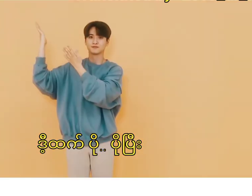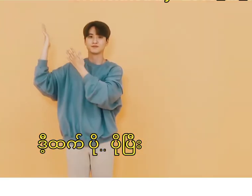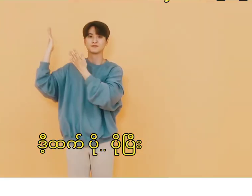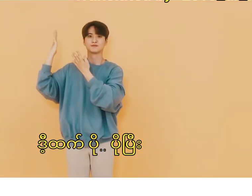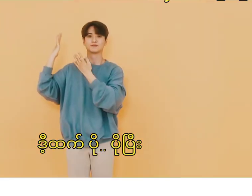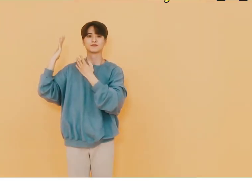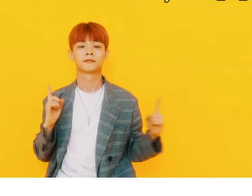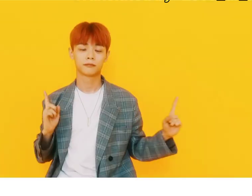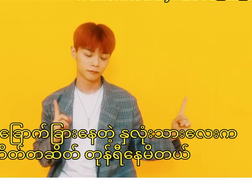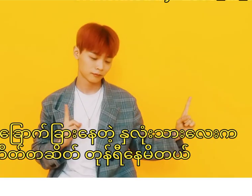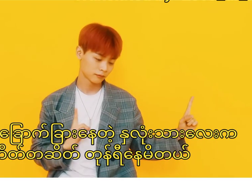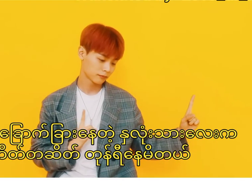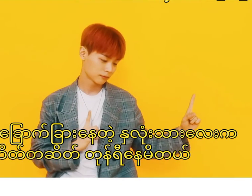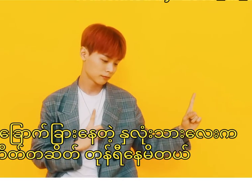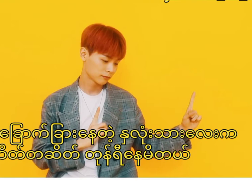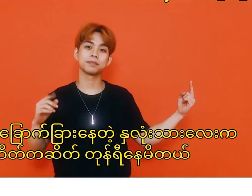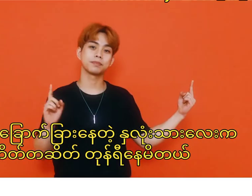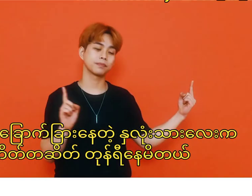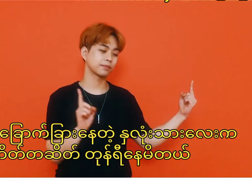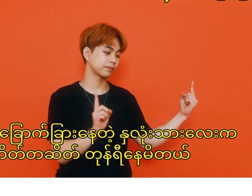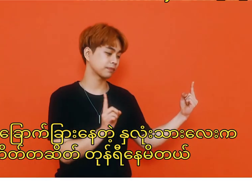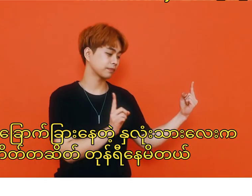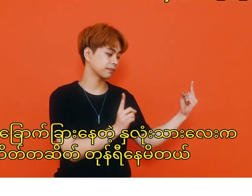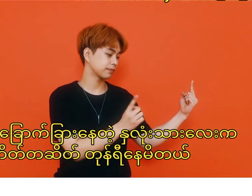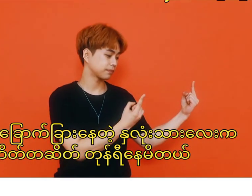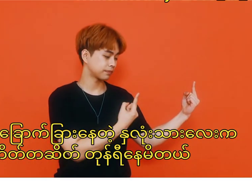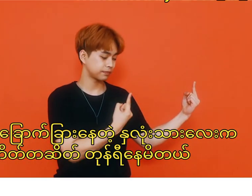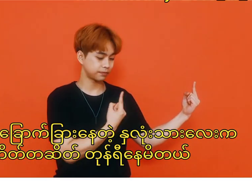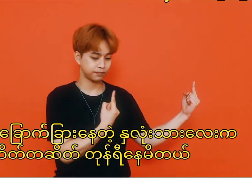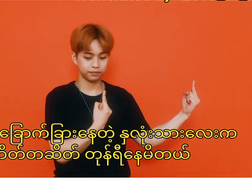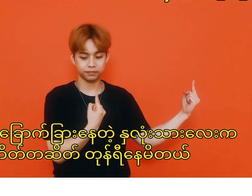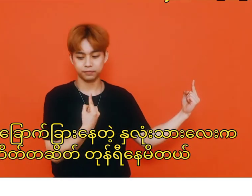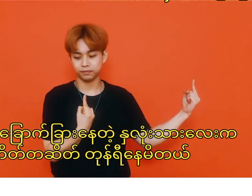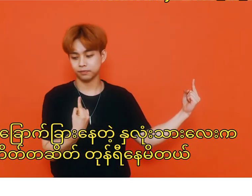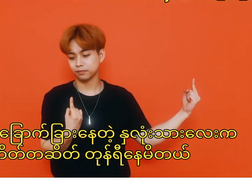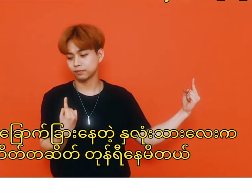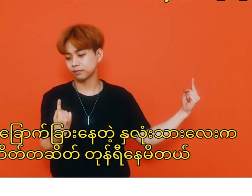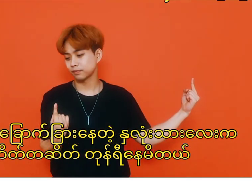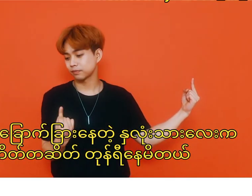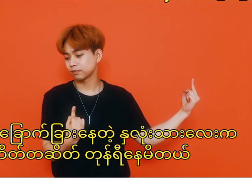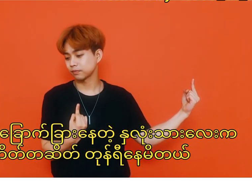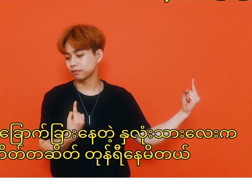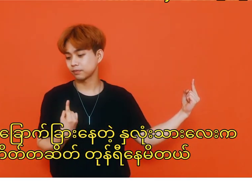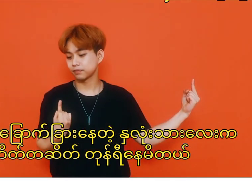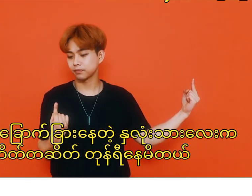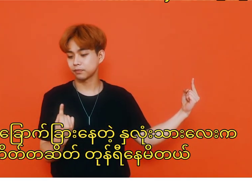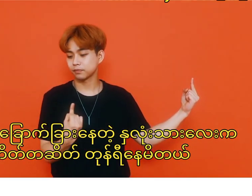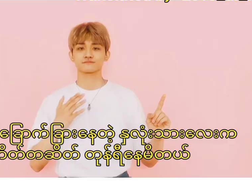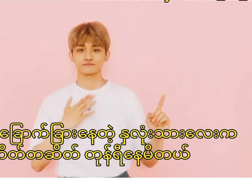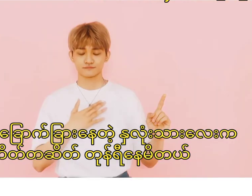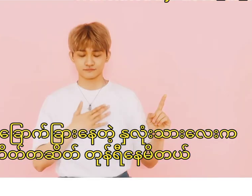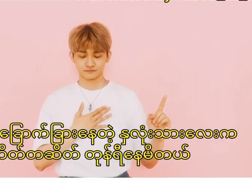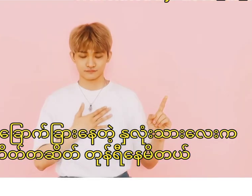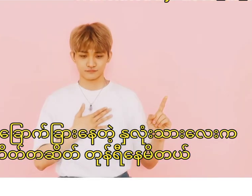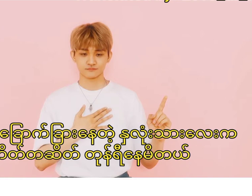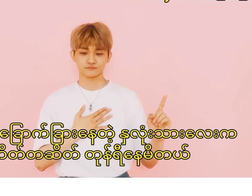소리 없이 일렁이며 떨고 있는 초라한 맘은